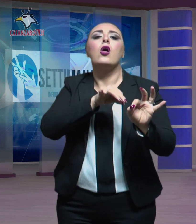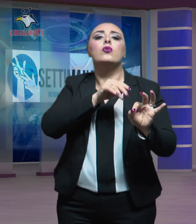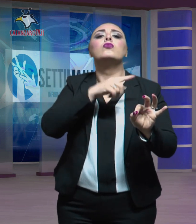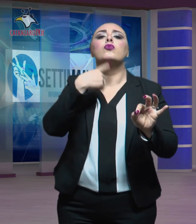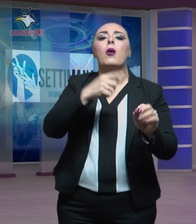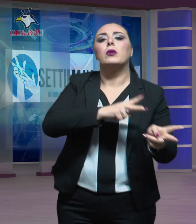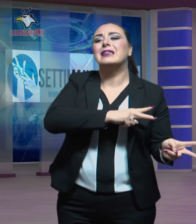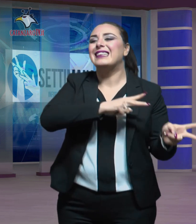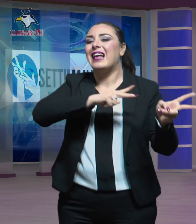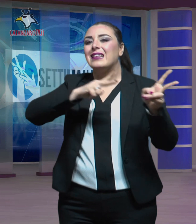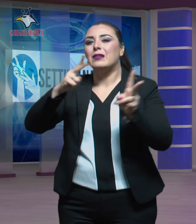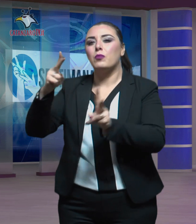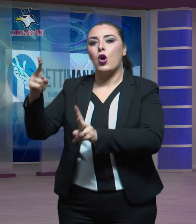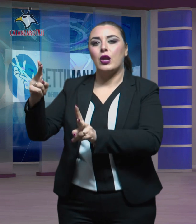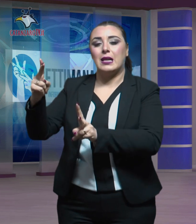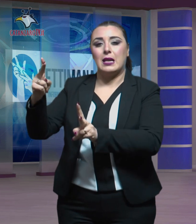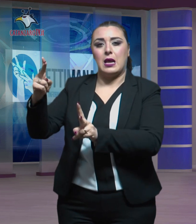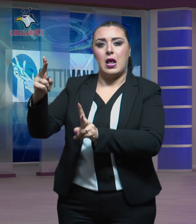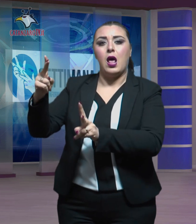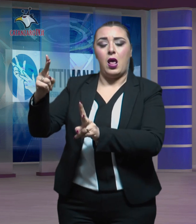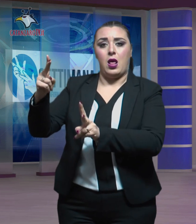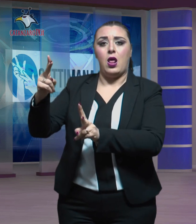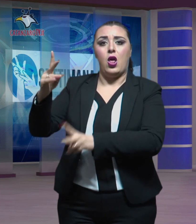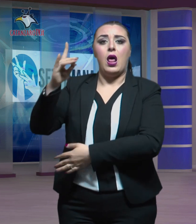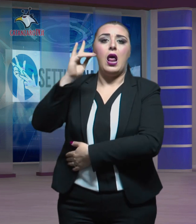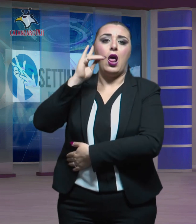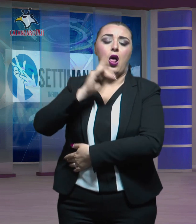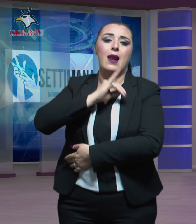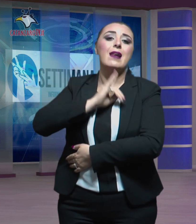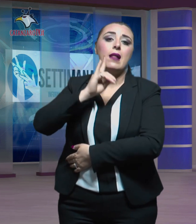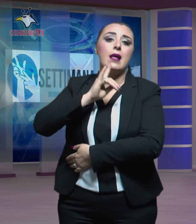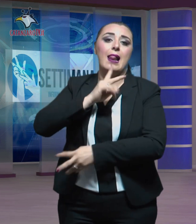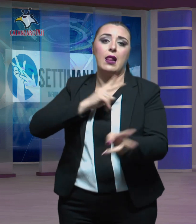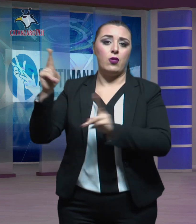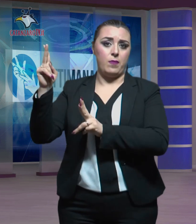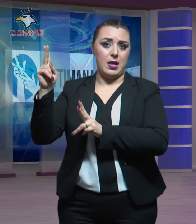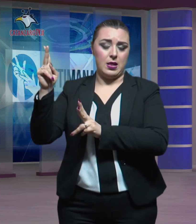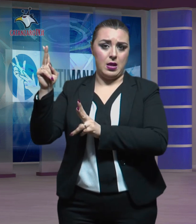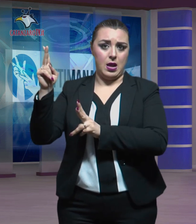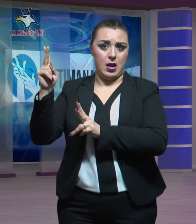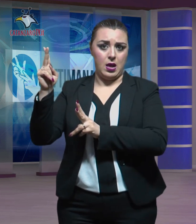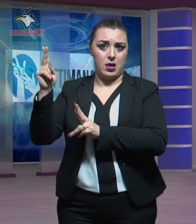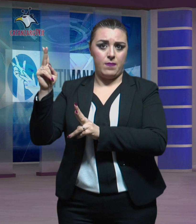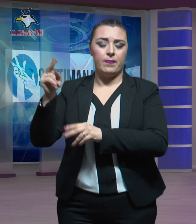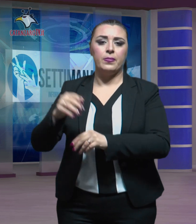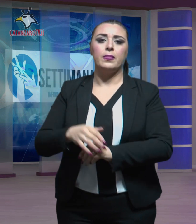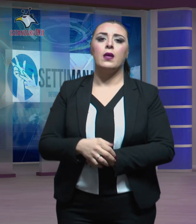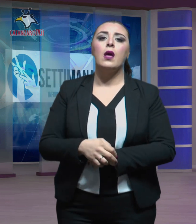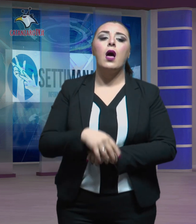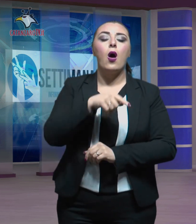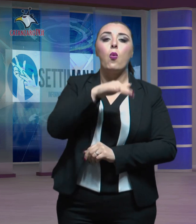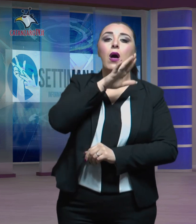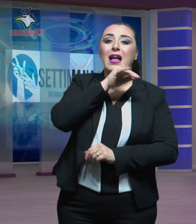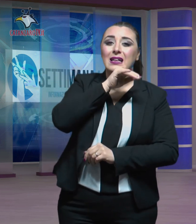trasportato il marito della signora all'ospedale di Lamezia Terme. L